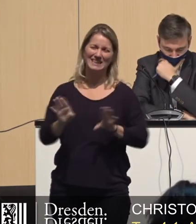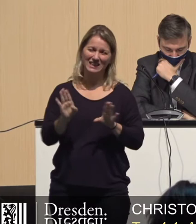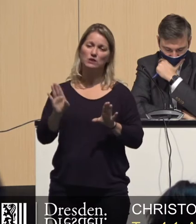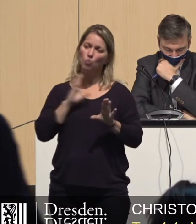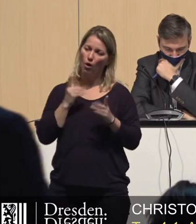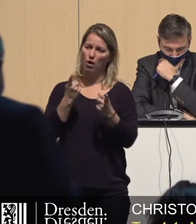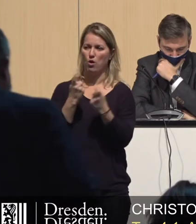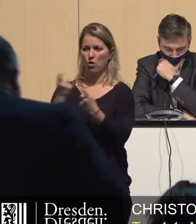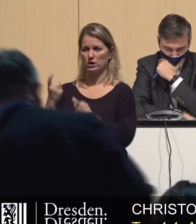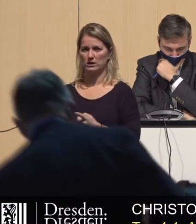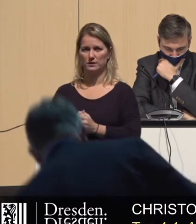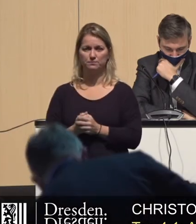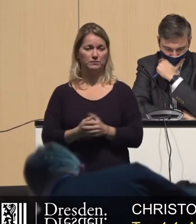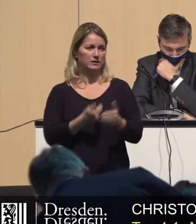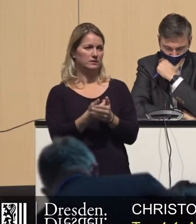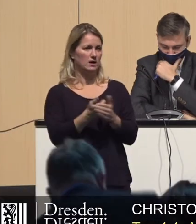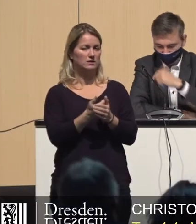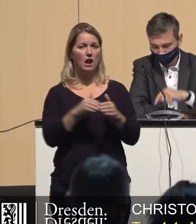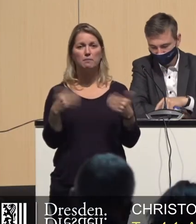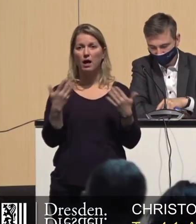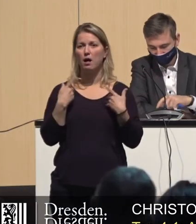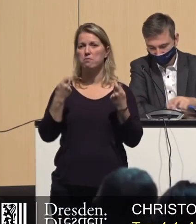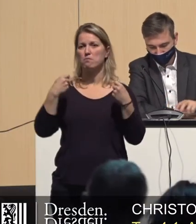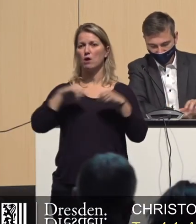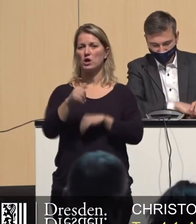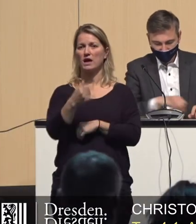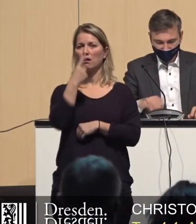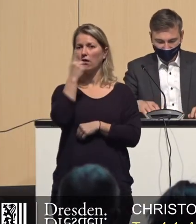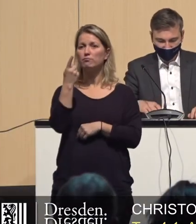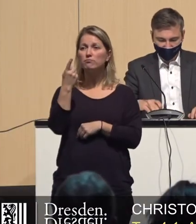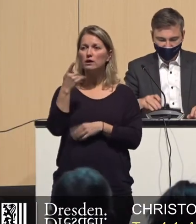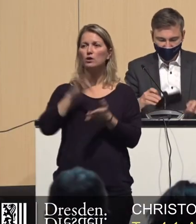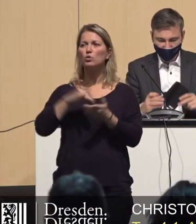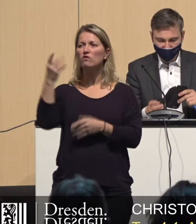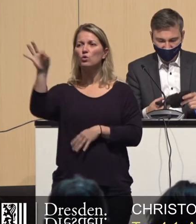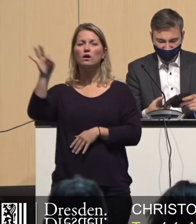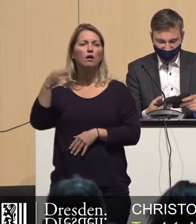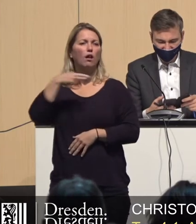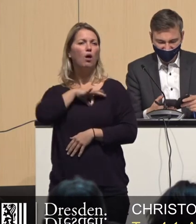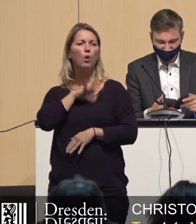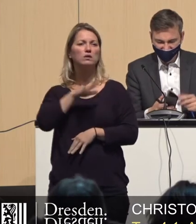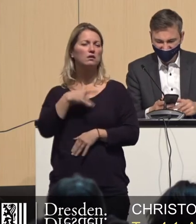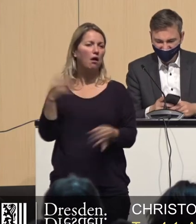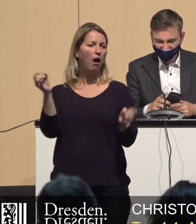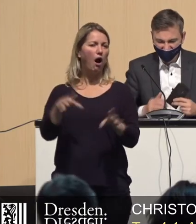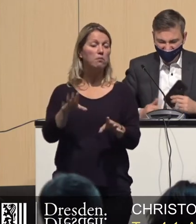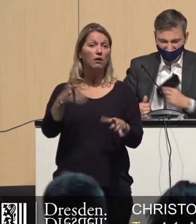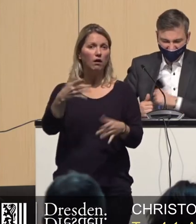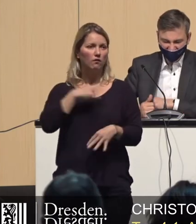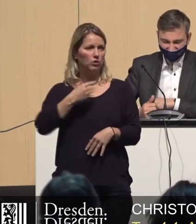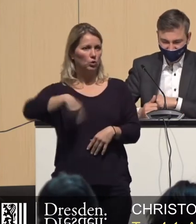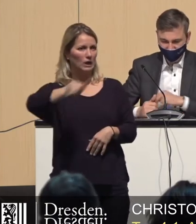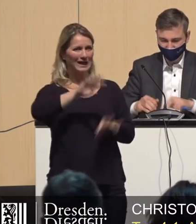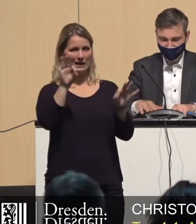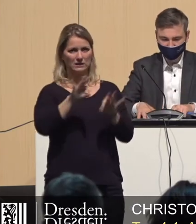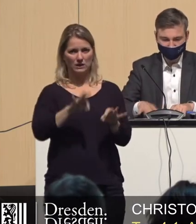Da haben wir das Risiko, dass sonst Bauprojekte nicht stattfinden, weil sie sich einfach nicht mehr rentieren. Und damit haben wir langfristig die Risiken für insgesamt für